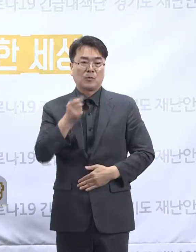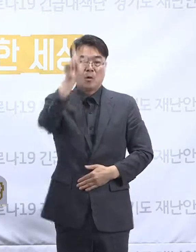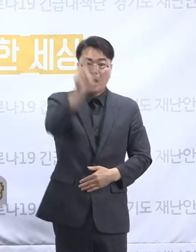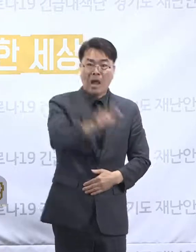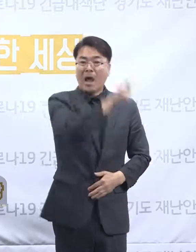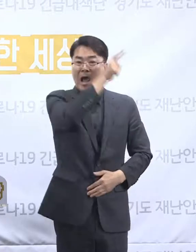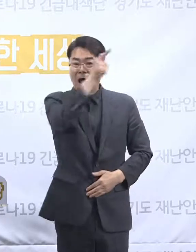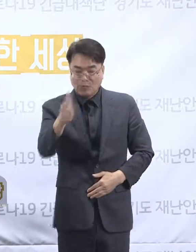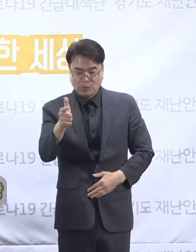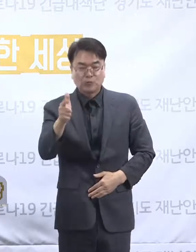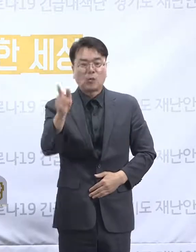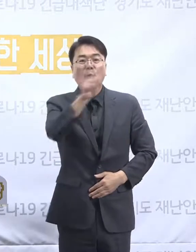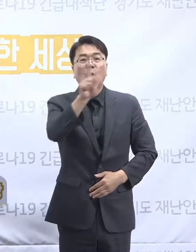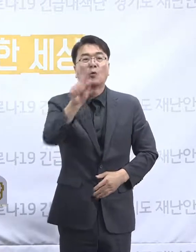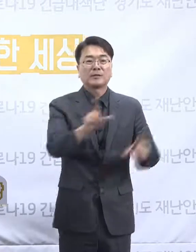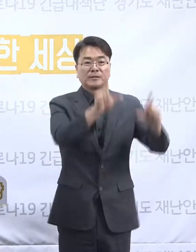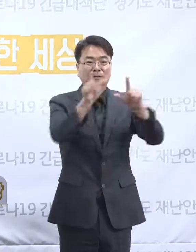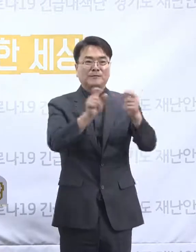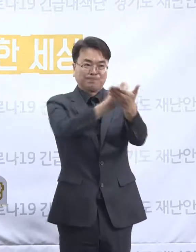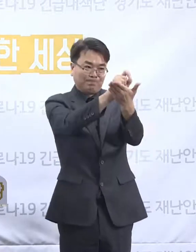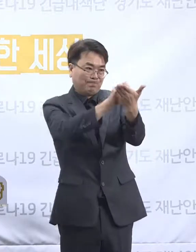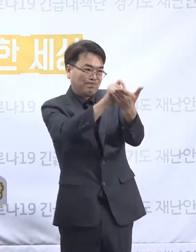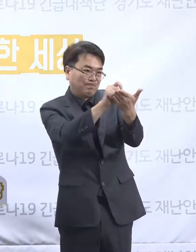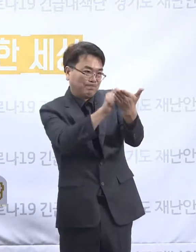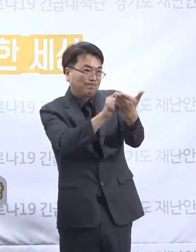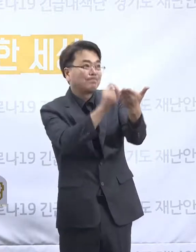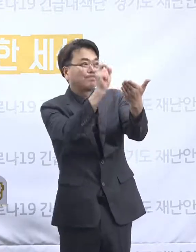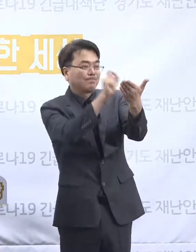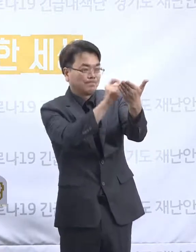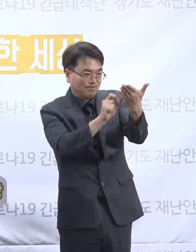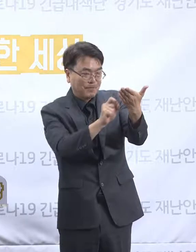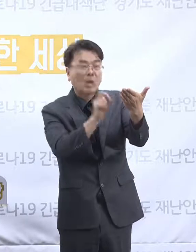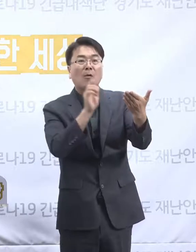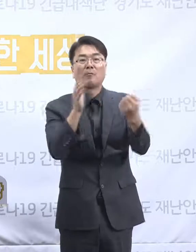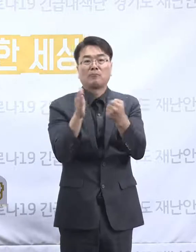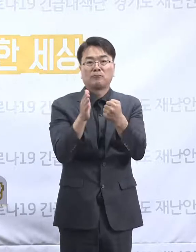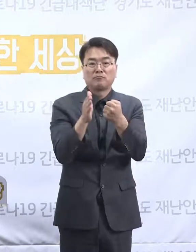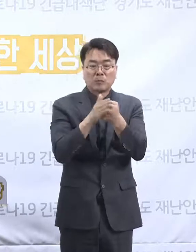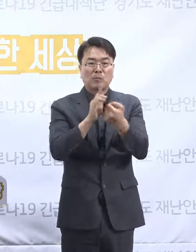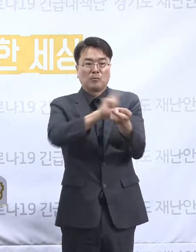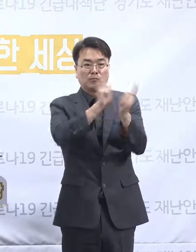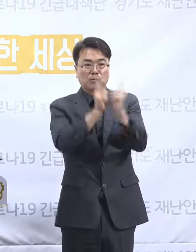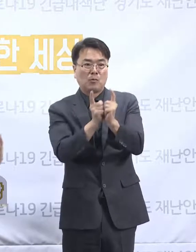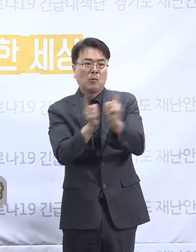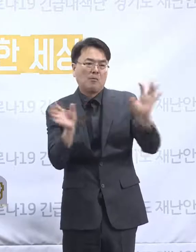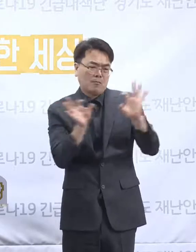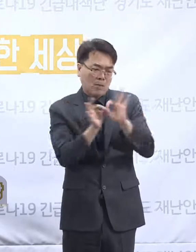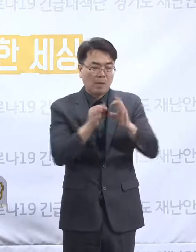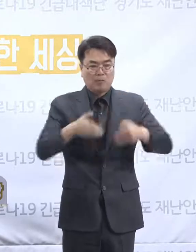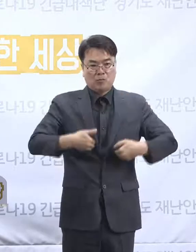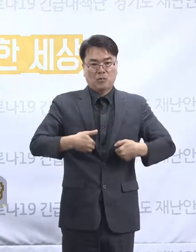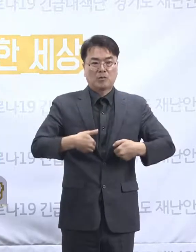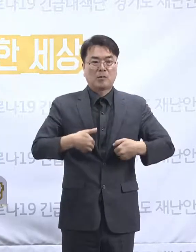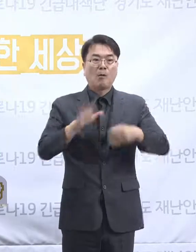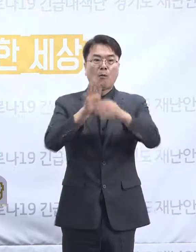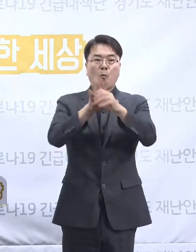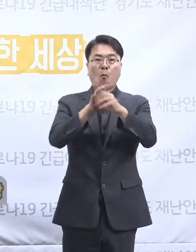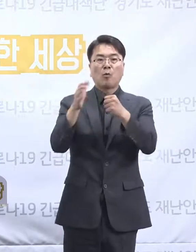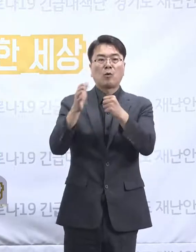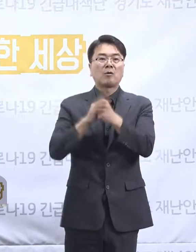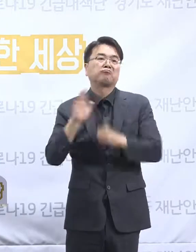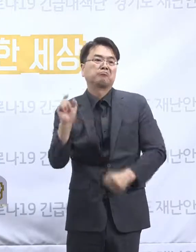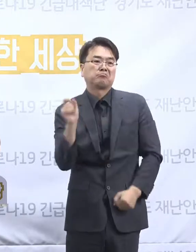기록하시는 분들이기 때문에 굉장히 밀접한 관계를 가져야 되는데 코로나를 명분으로 해서 그분들의 접촉마저도 차단하네요.